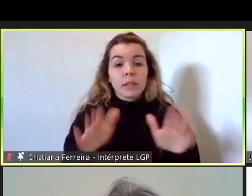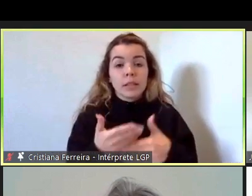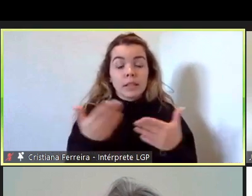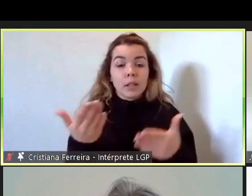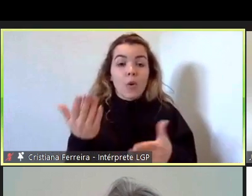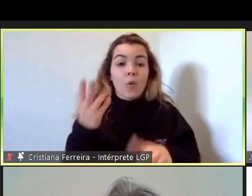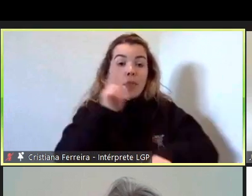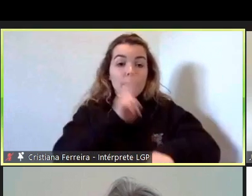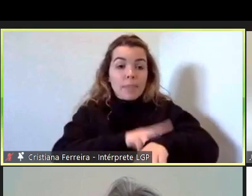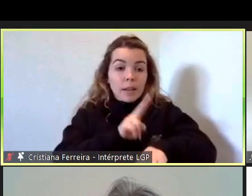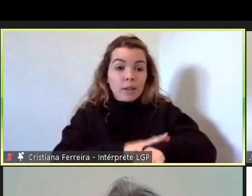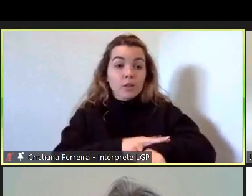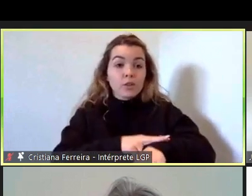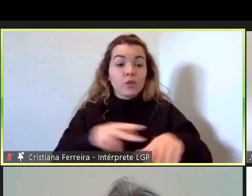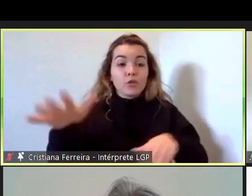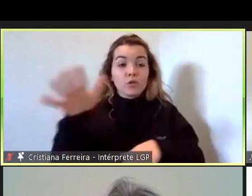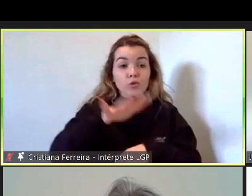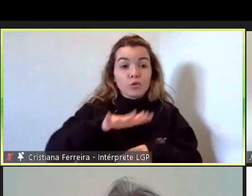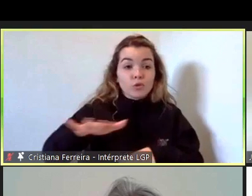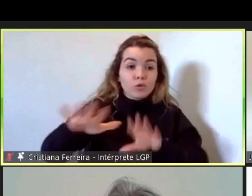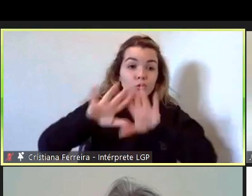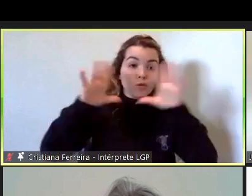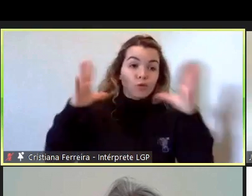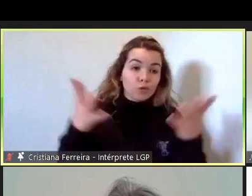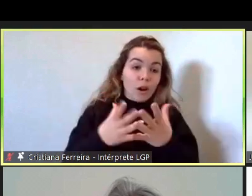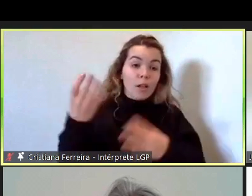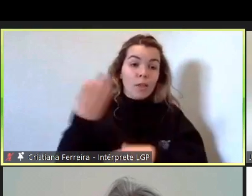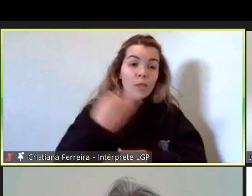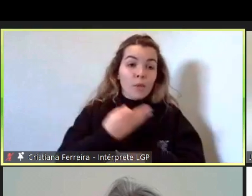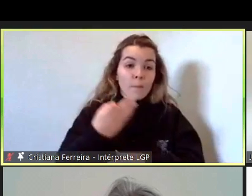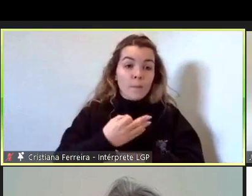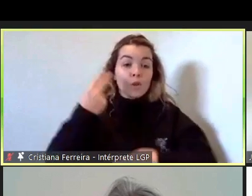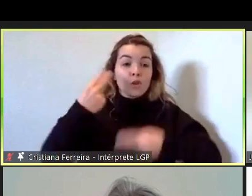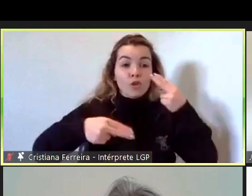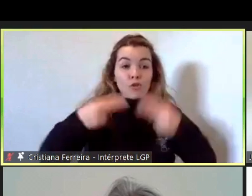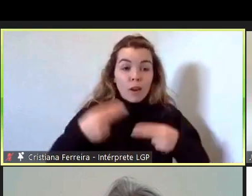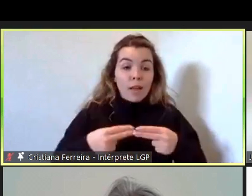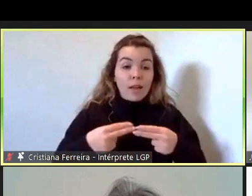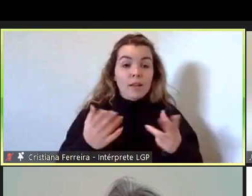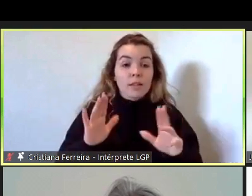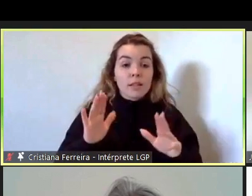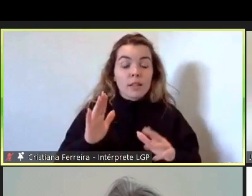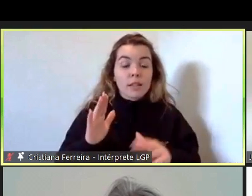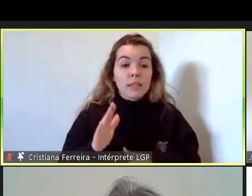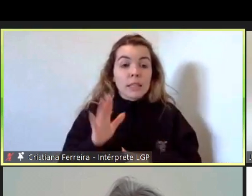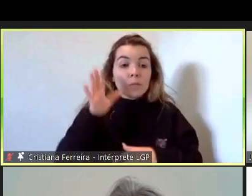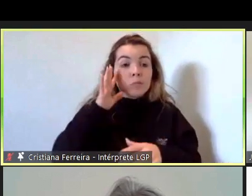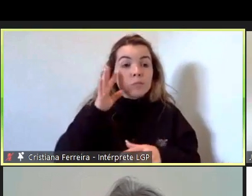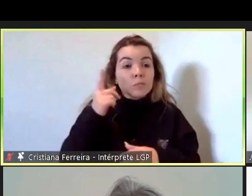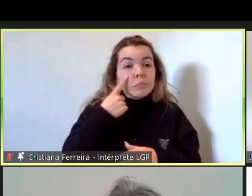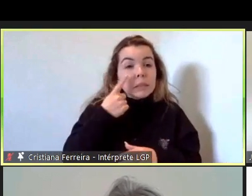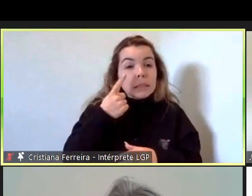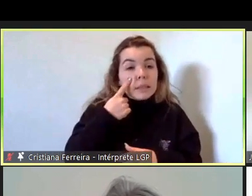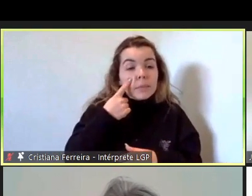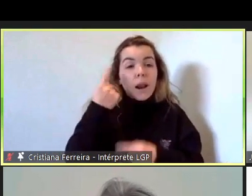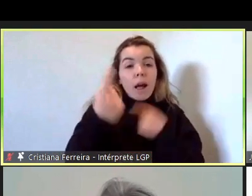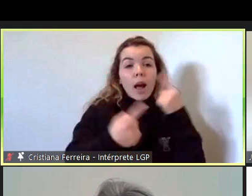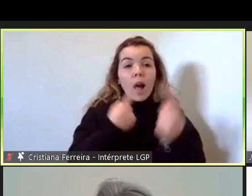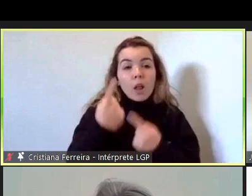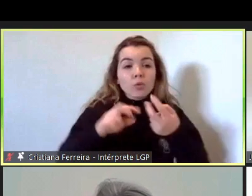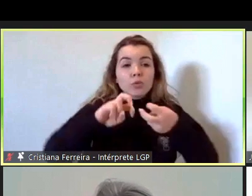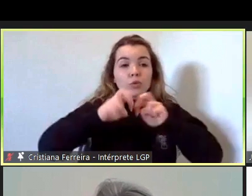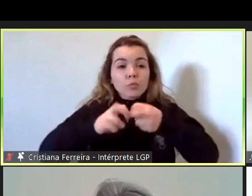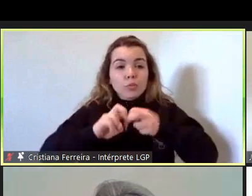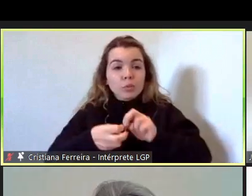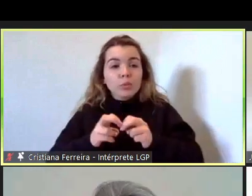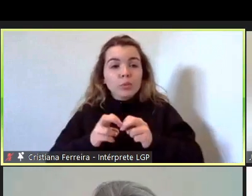Porto na pessoa do senhor ou da senhora diretora de Finanças no sentido de identificarmos constrangimentos no atendimento ao cidadão migrante